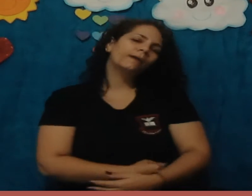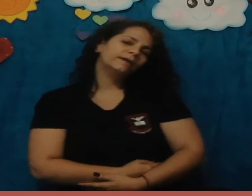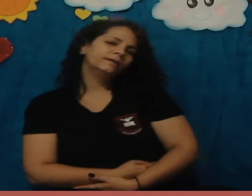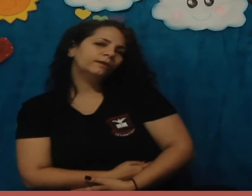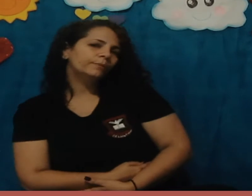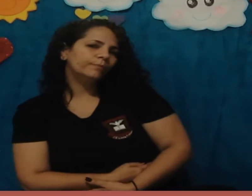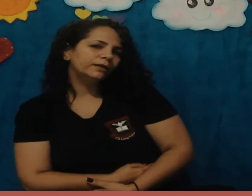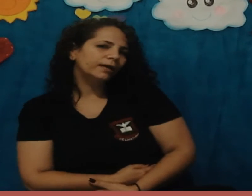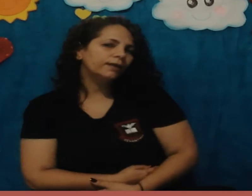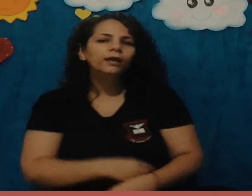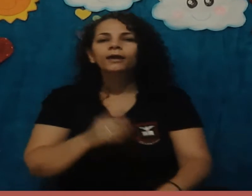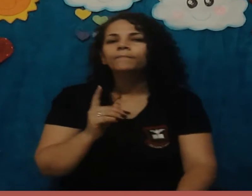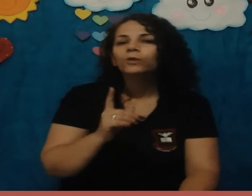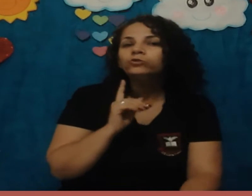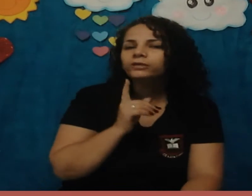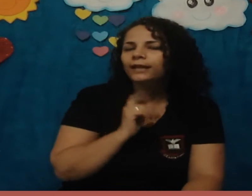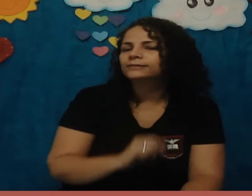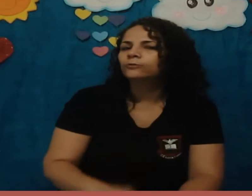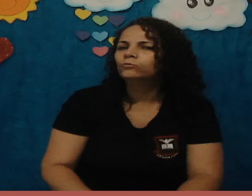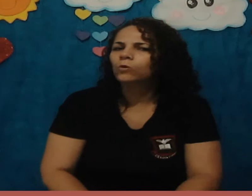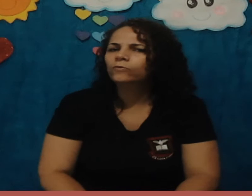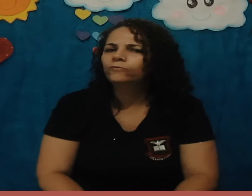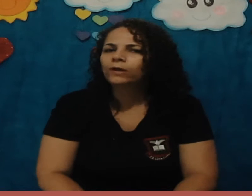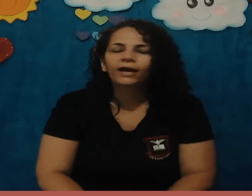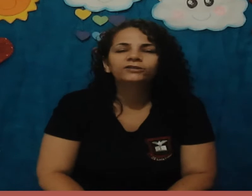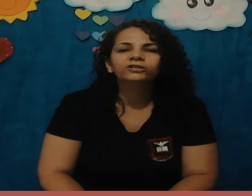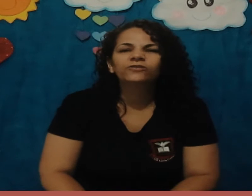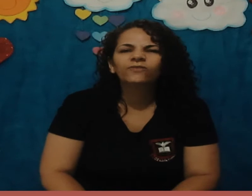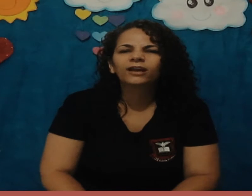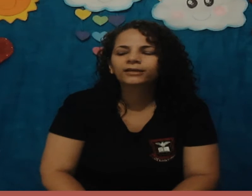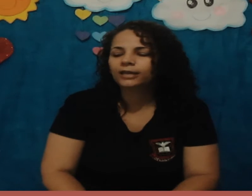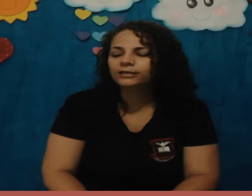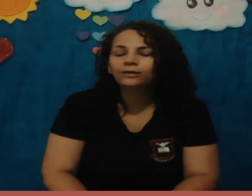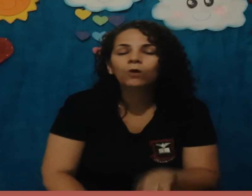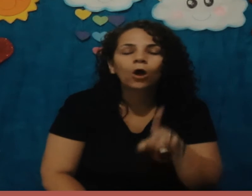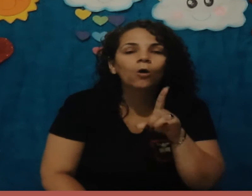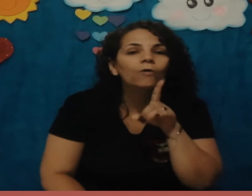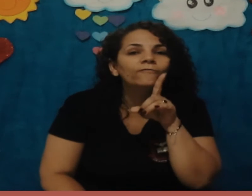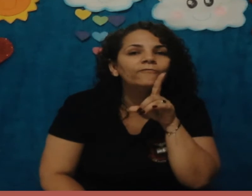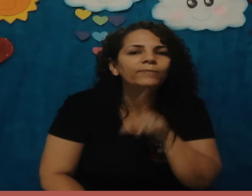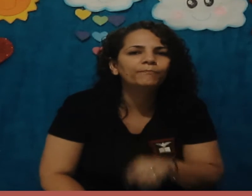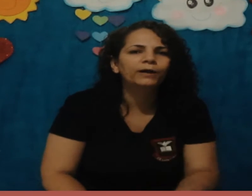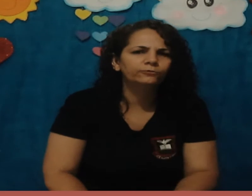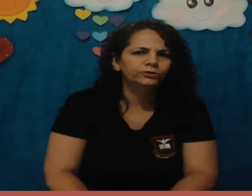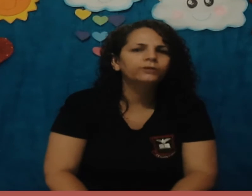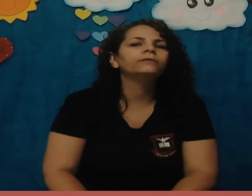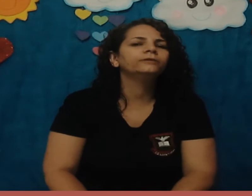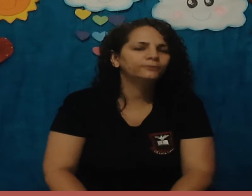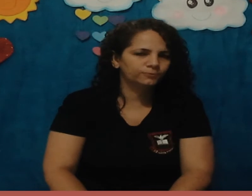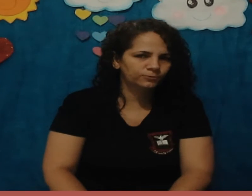barriga da mamãe, hein? Os que nascem do ovo, a gente fala que eles são ovíparos, isso.